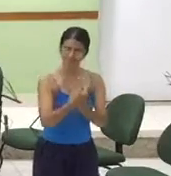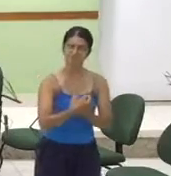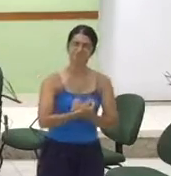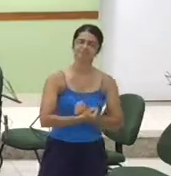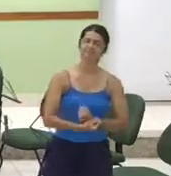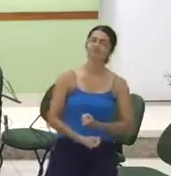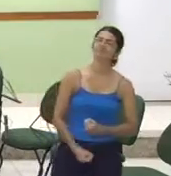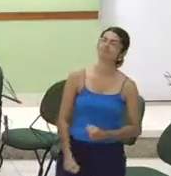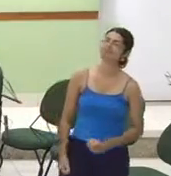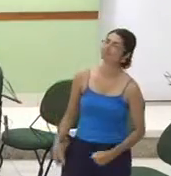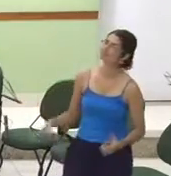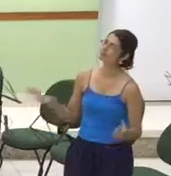Amém.